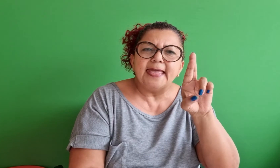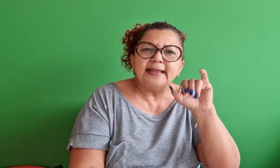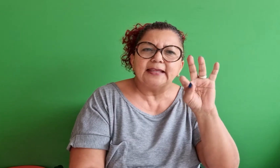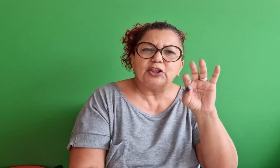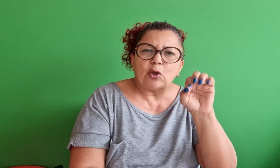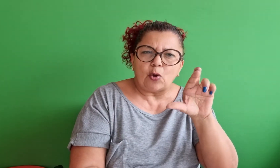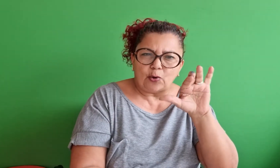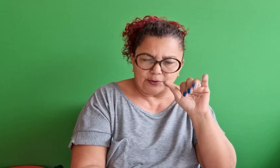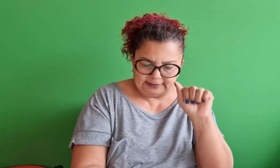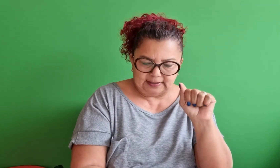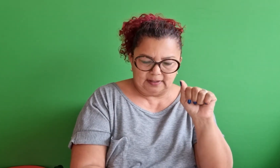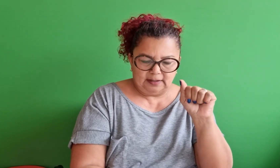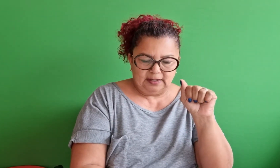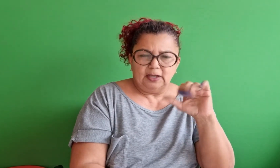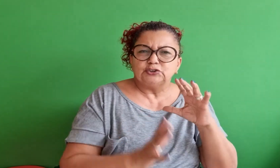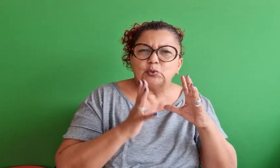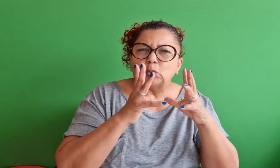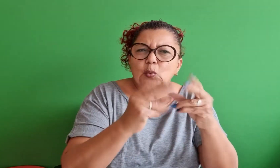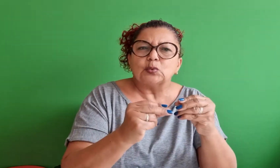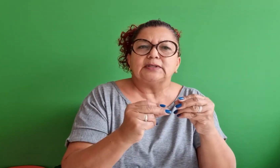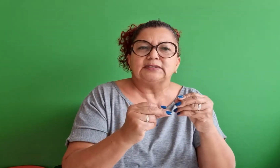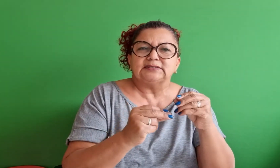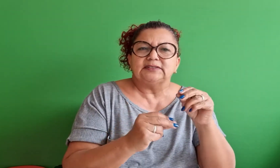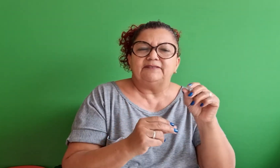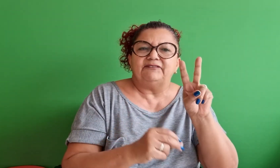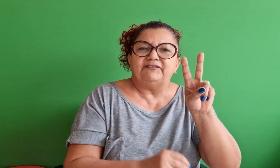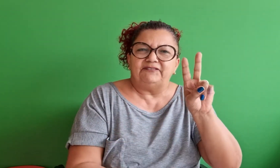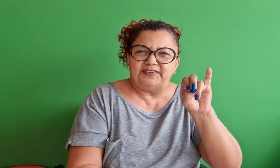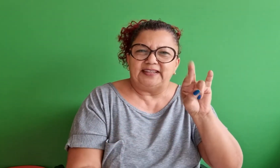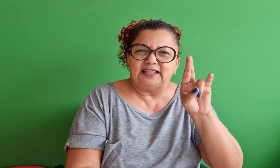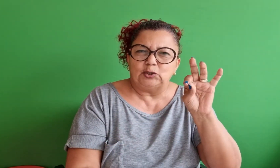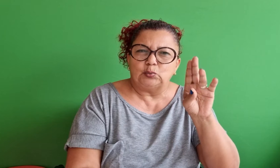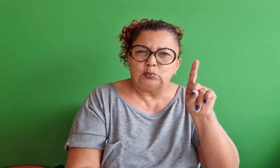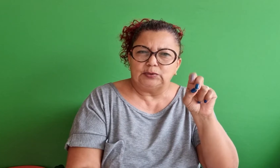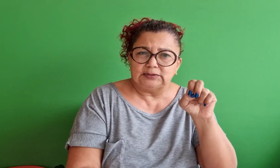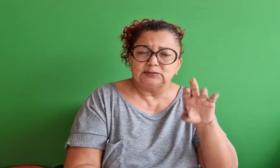Qual a meritória de todas as virtudes?